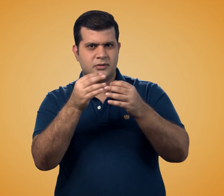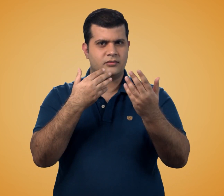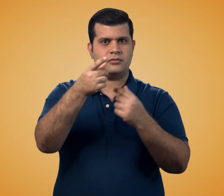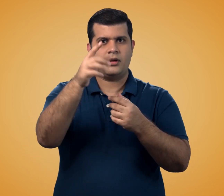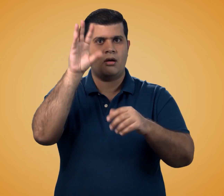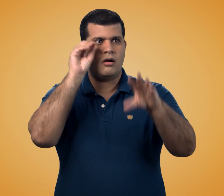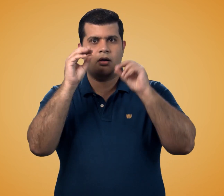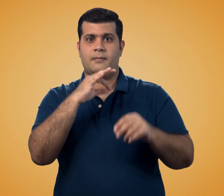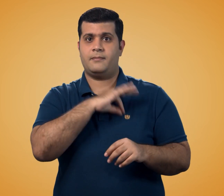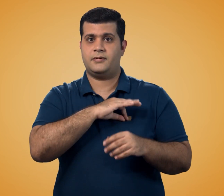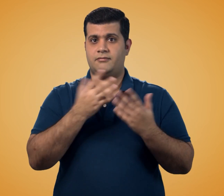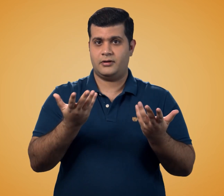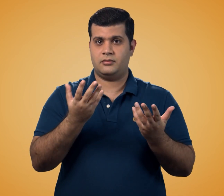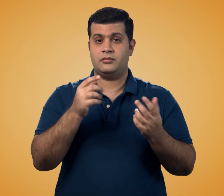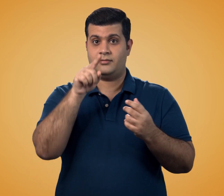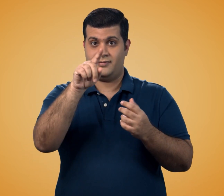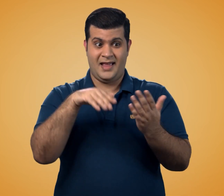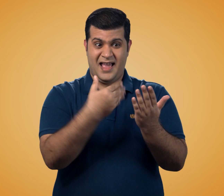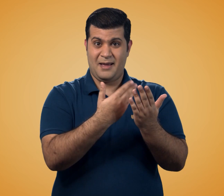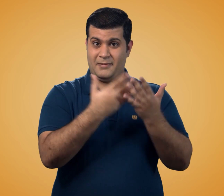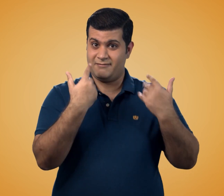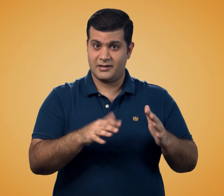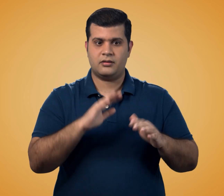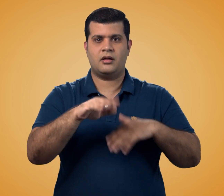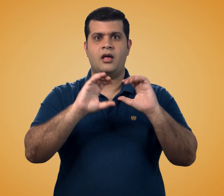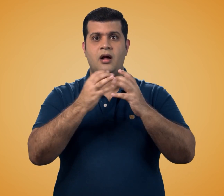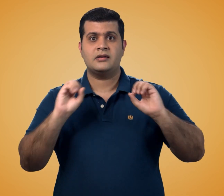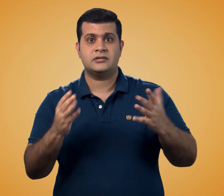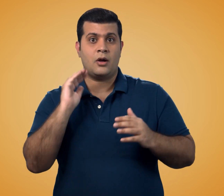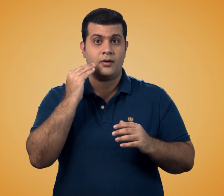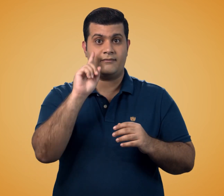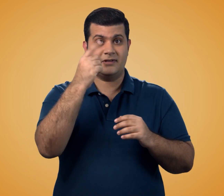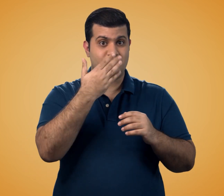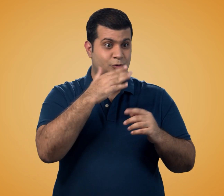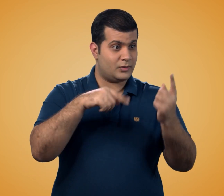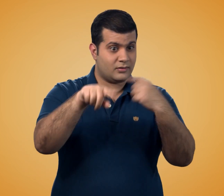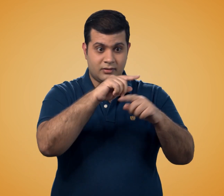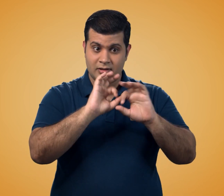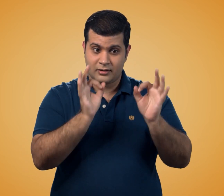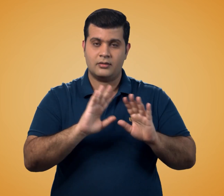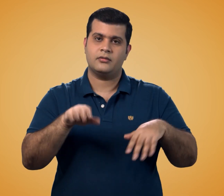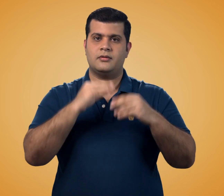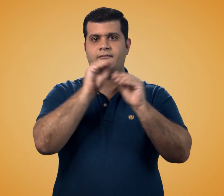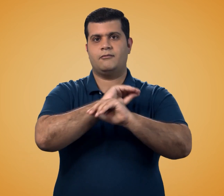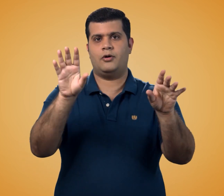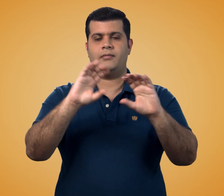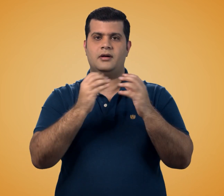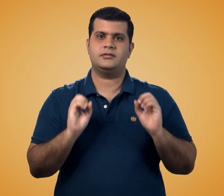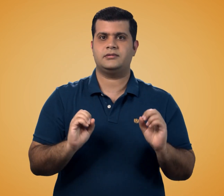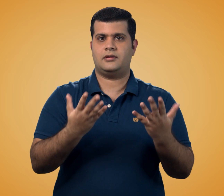दाउट क्लियर करेंगे और बहुत फाइदमंद होगा आपके अपलाई करने के बाद परियाप स्टूडन्स होंगे तो क्लोश शुरू हो जाएगा फिर तारीक की गोजना की